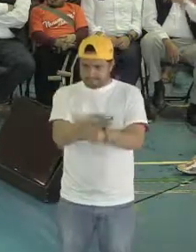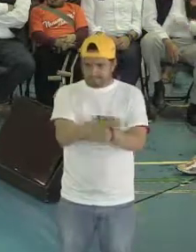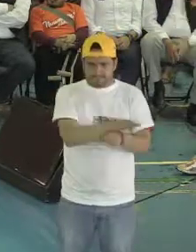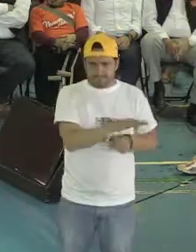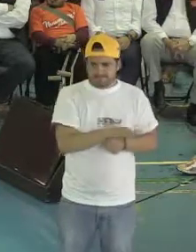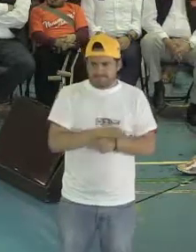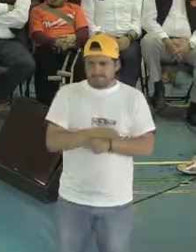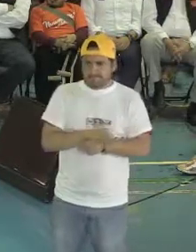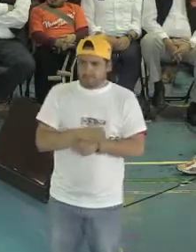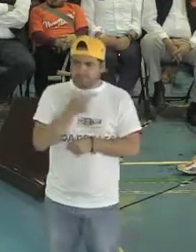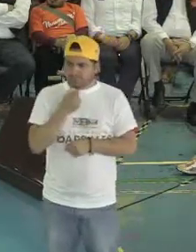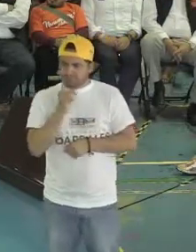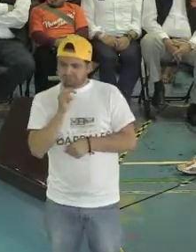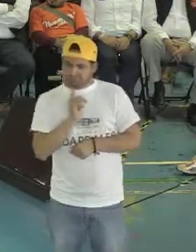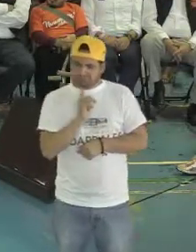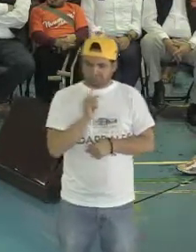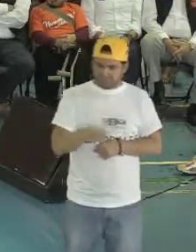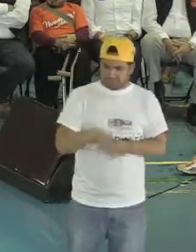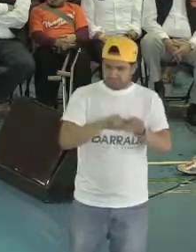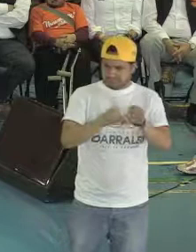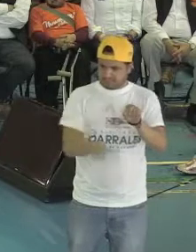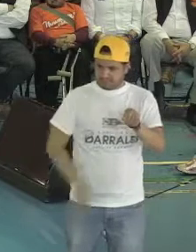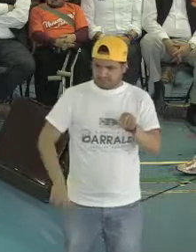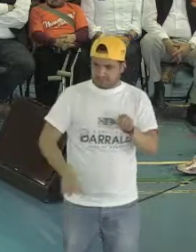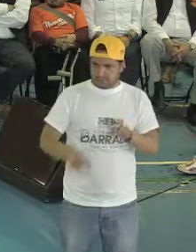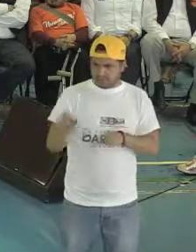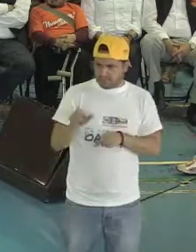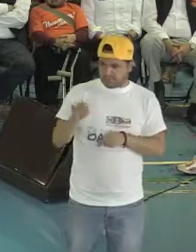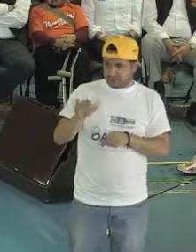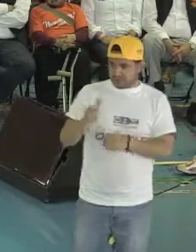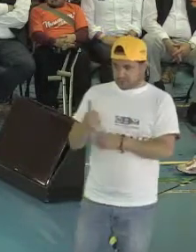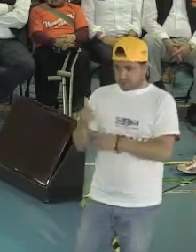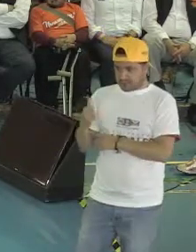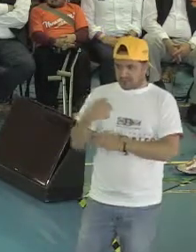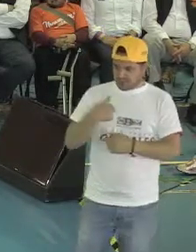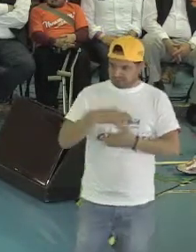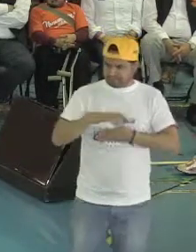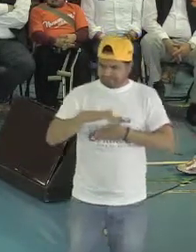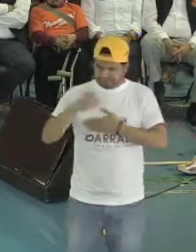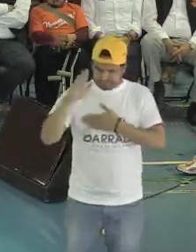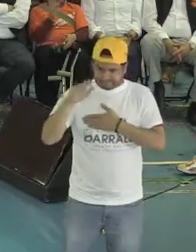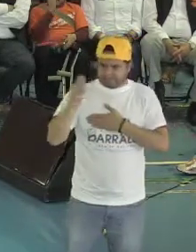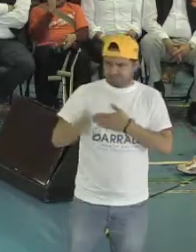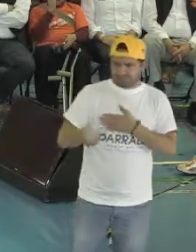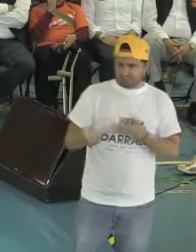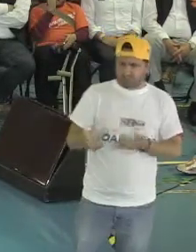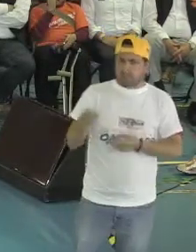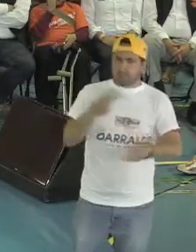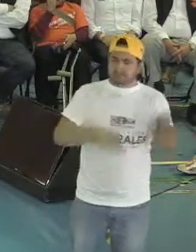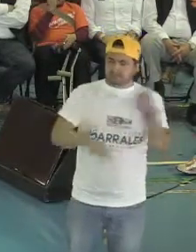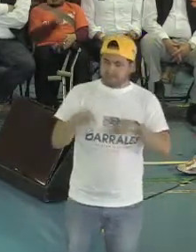y las mujeres de este país y de esta ciudad. Y hoy mi compromiso es que llegando a la